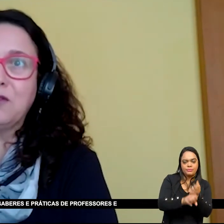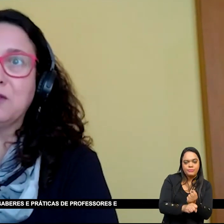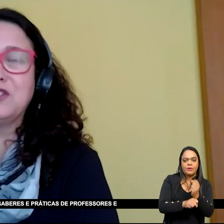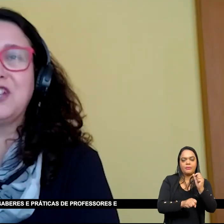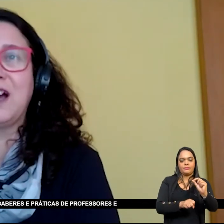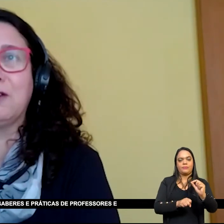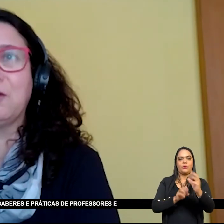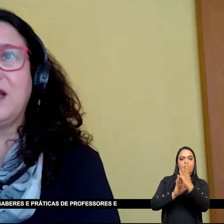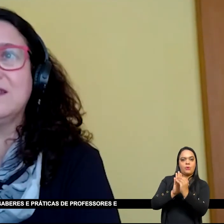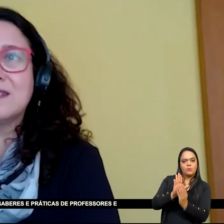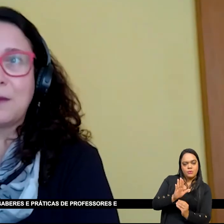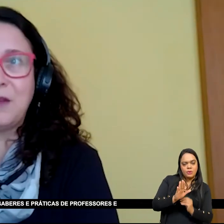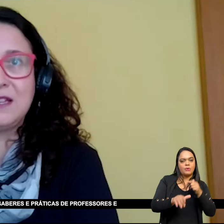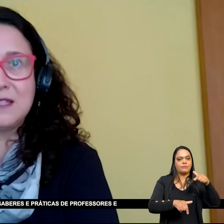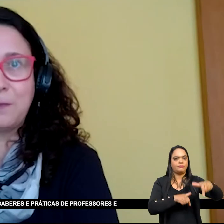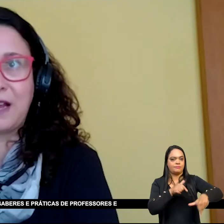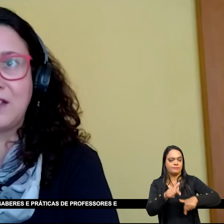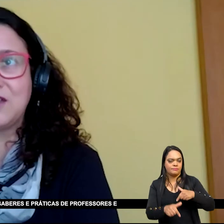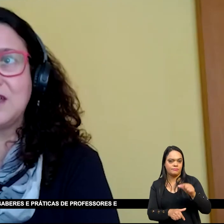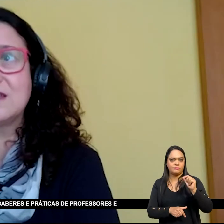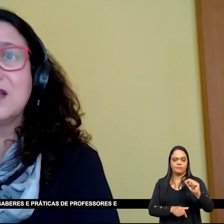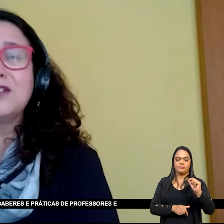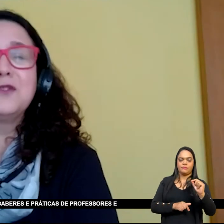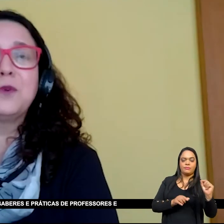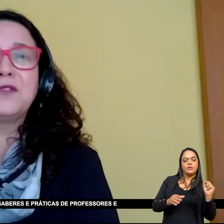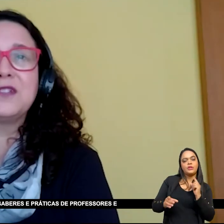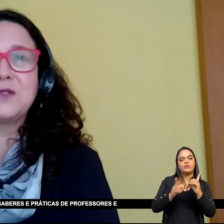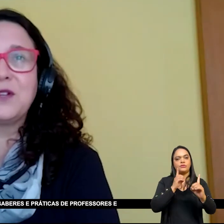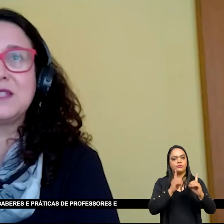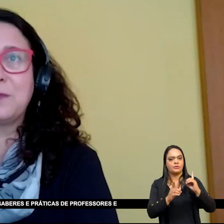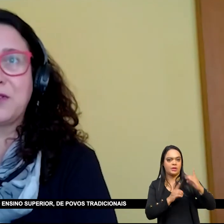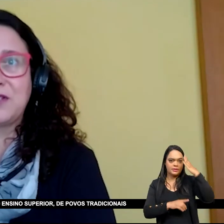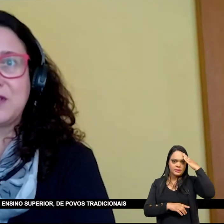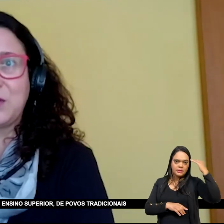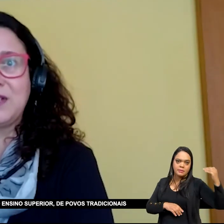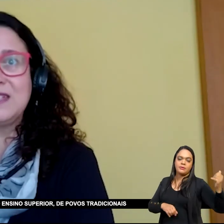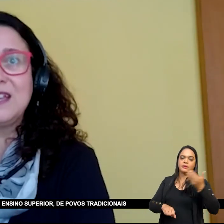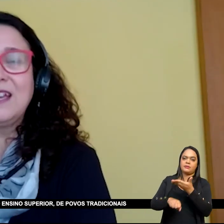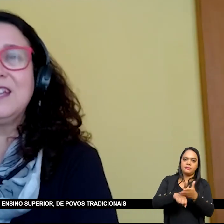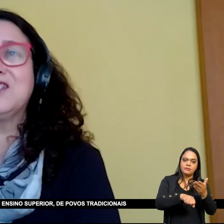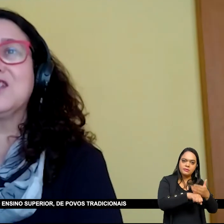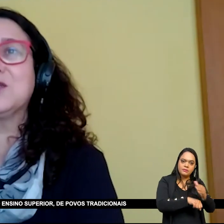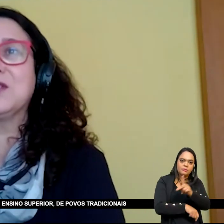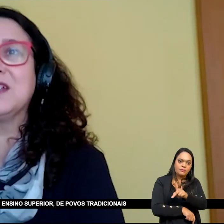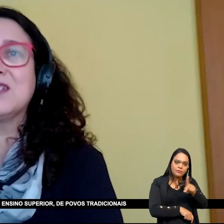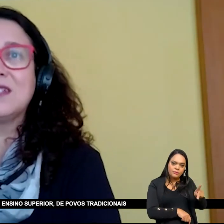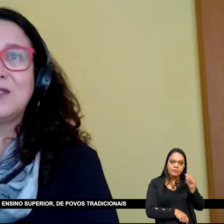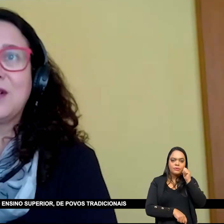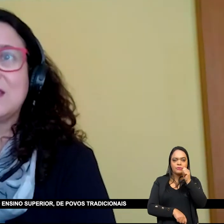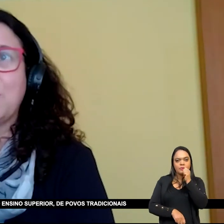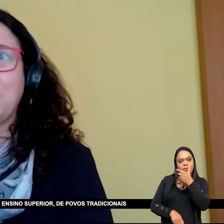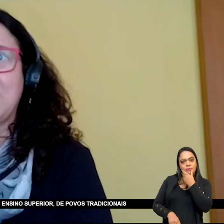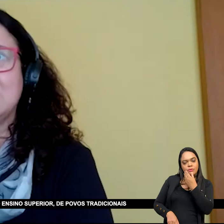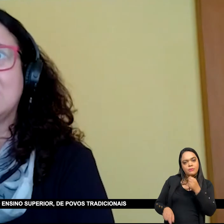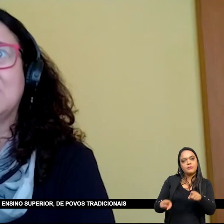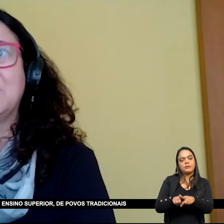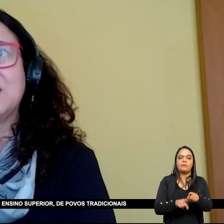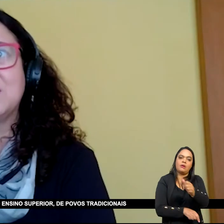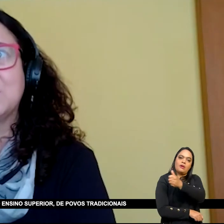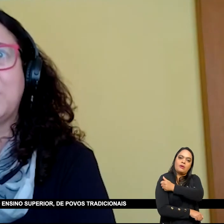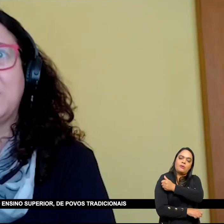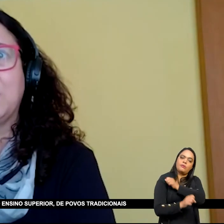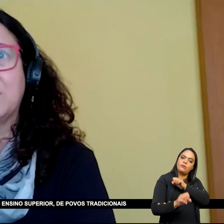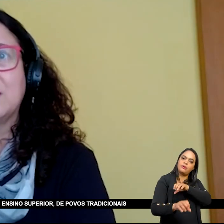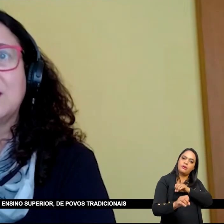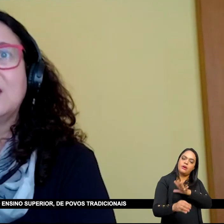promovam o diálogo entre saberes e práticas De professores e professoras e de estudantes da educação básica e